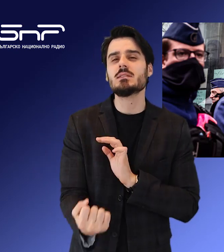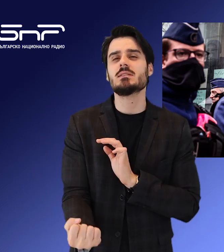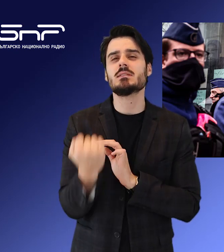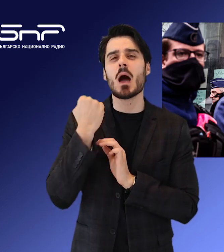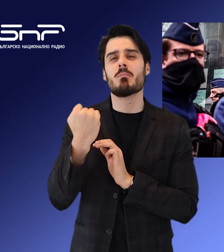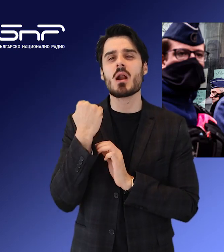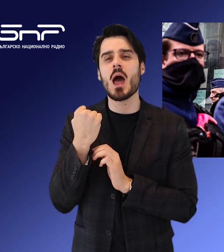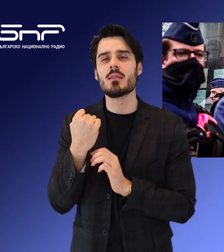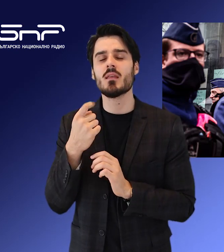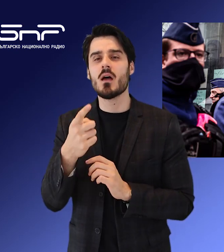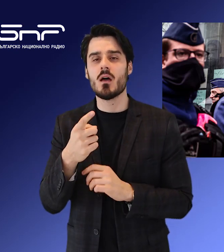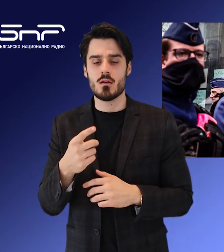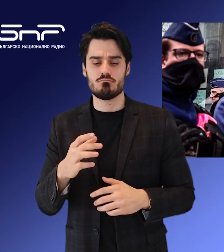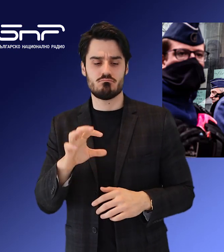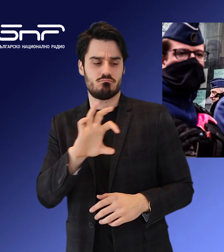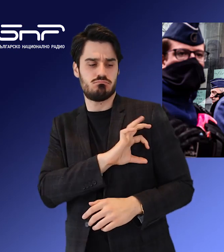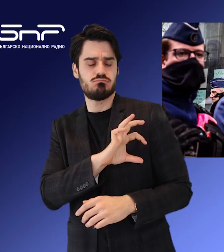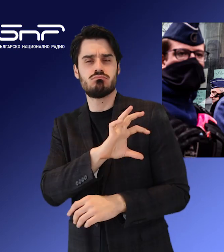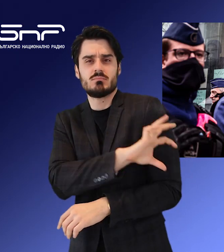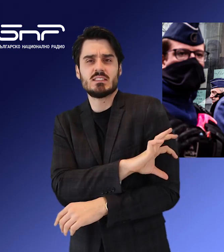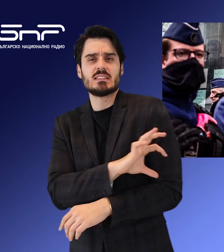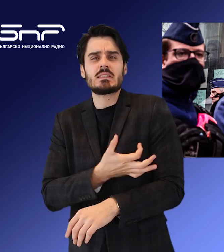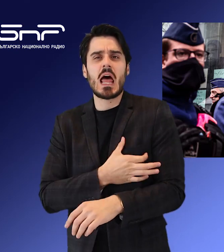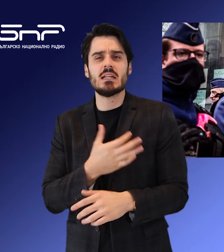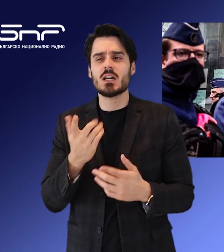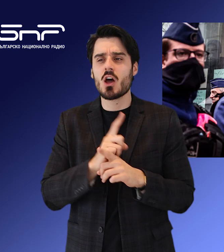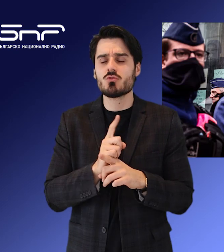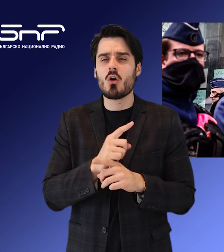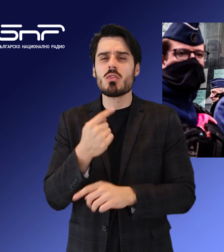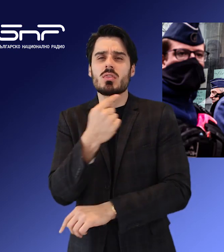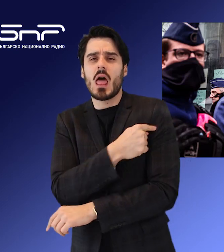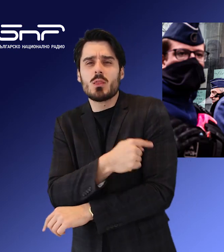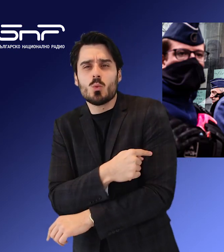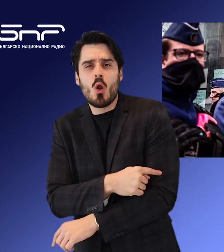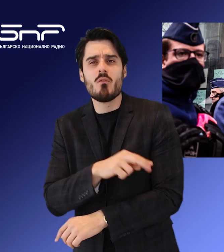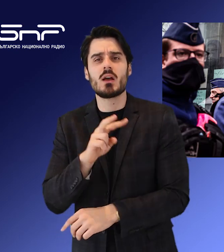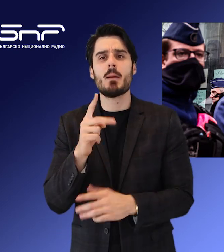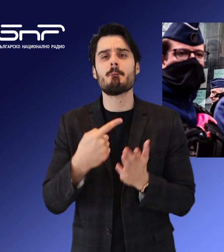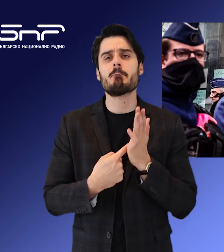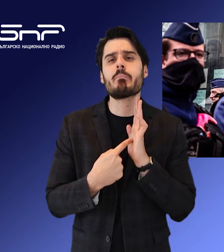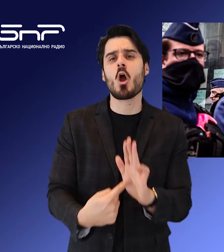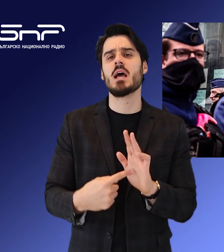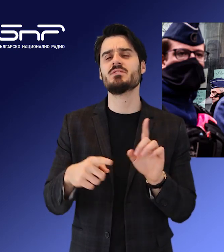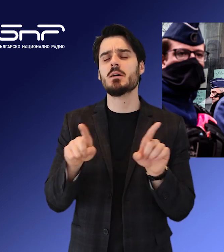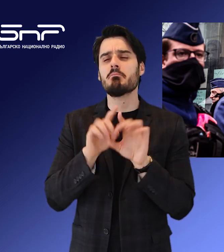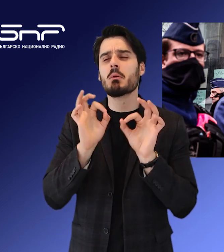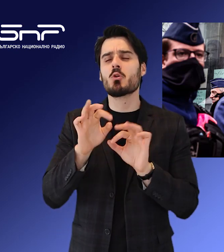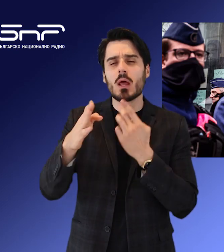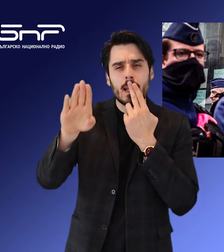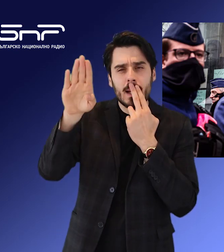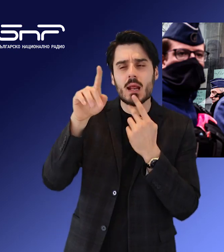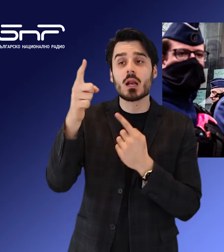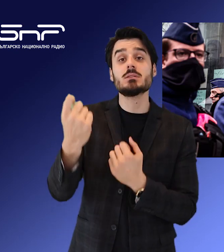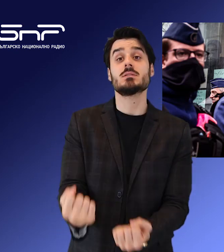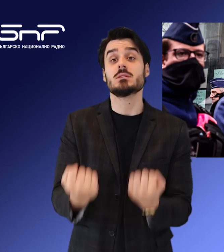носене на знаци на работещите на гишетата на публичната администрация, които да показват убежденията им. Федералната